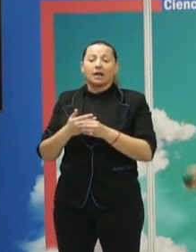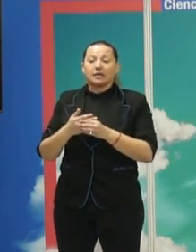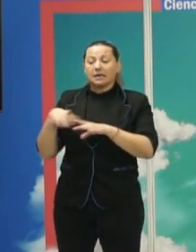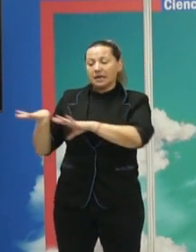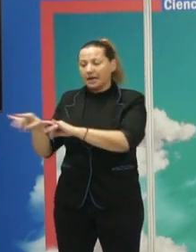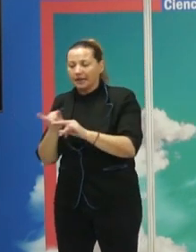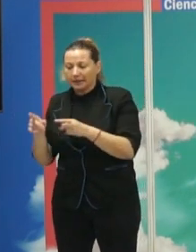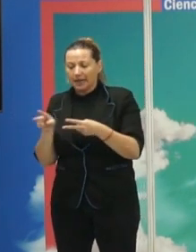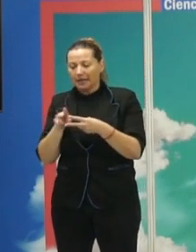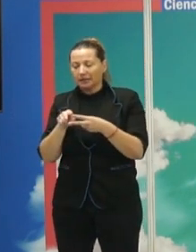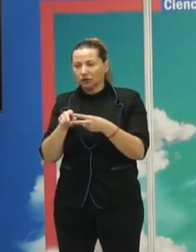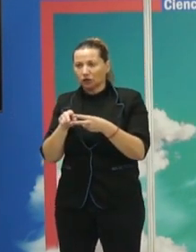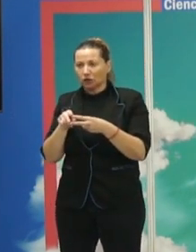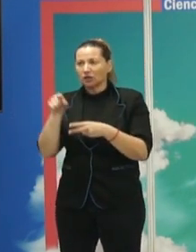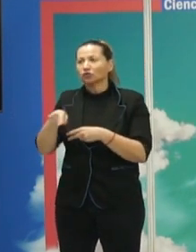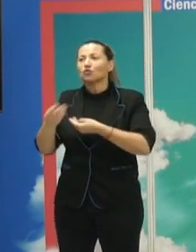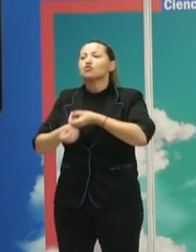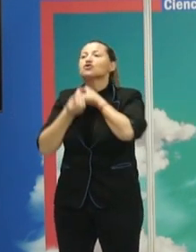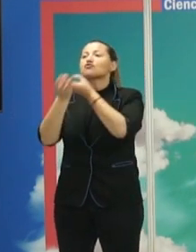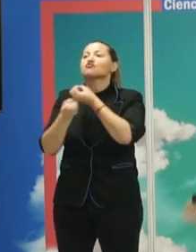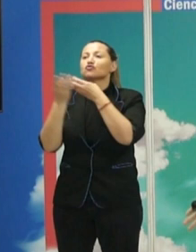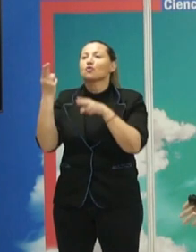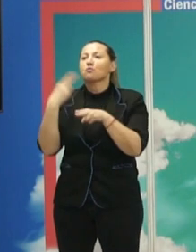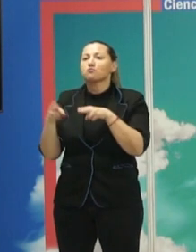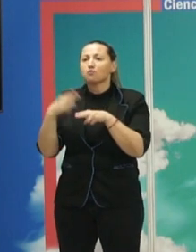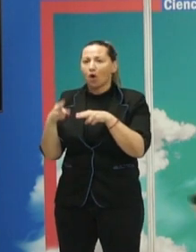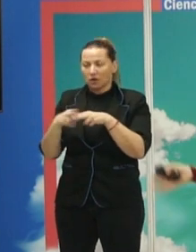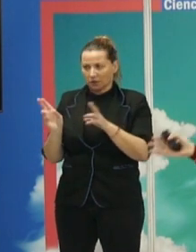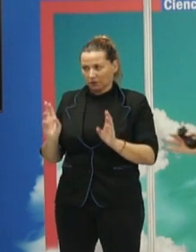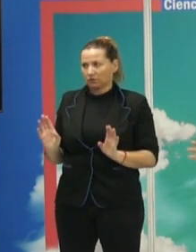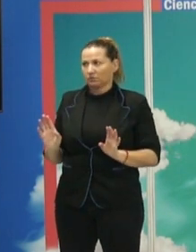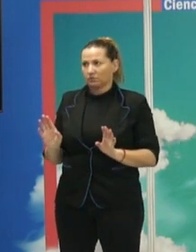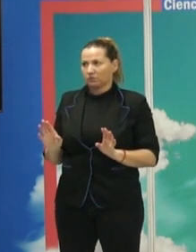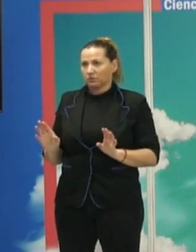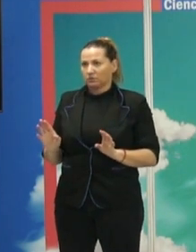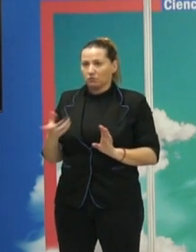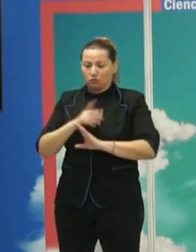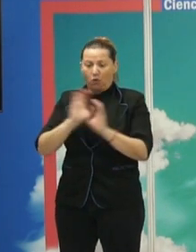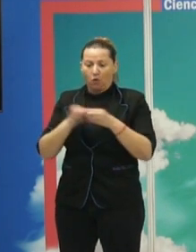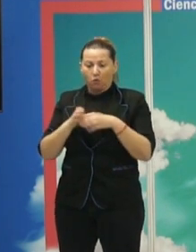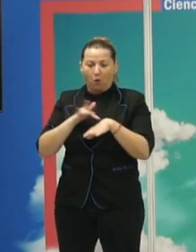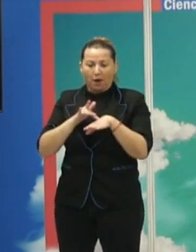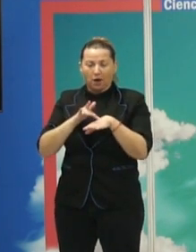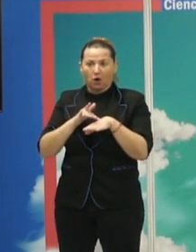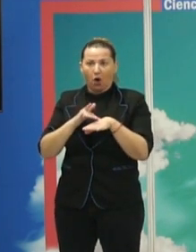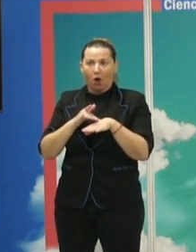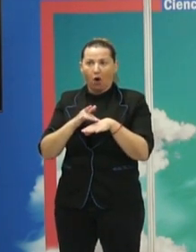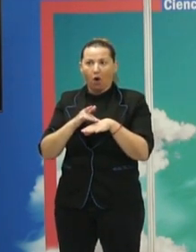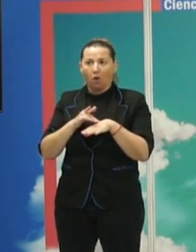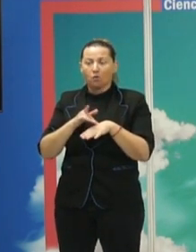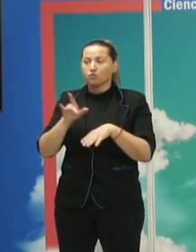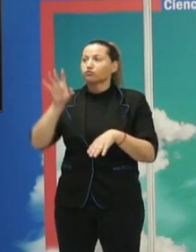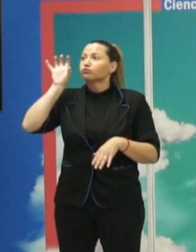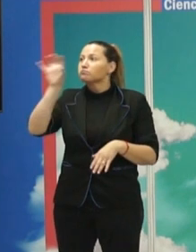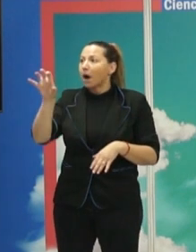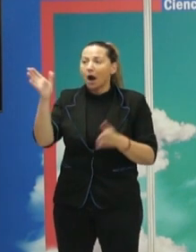Y eso es un poder político, es un discurso. No tiene por qué ser un Estado. Muchísimos grupos étnicos no tienen Estados. Pero hay un